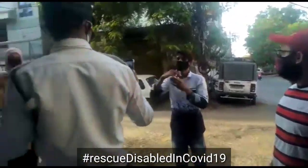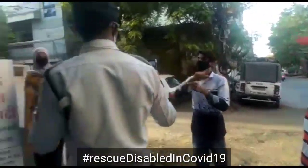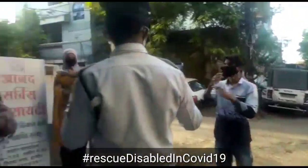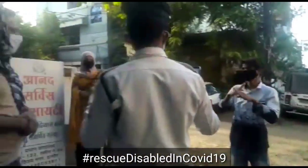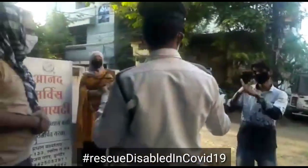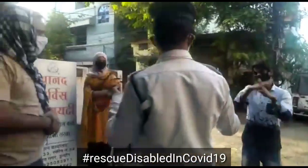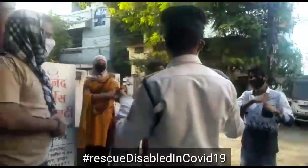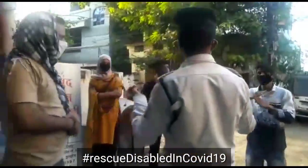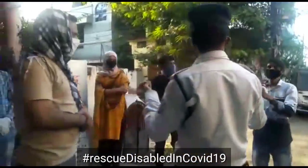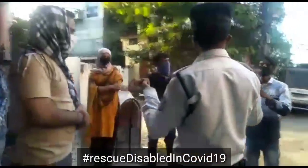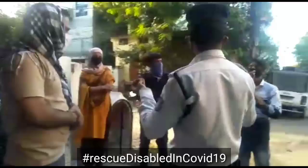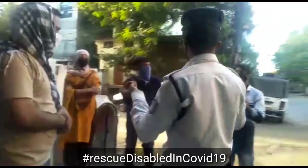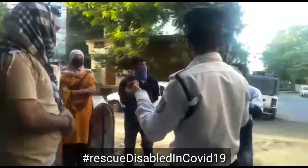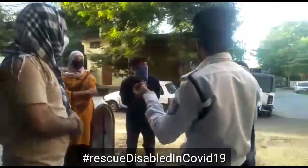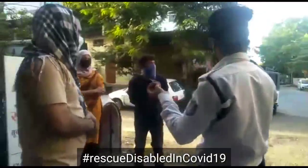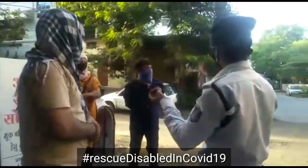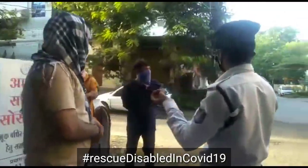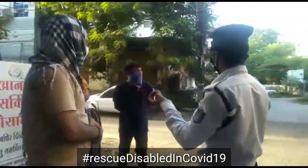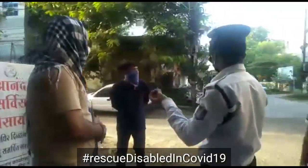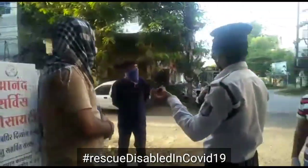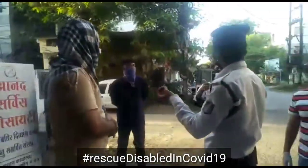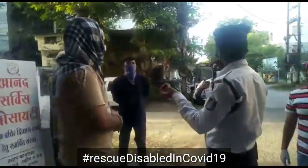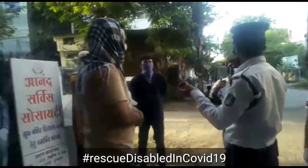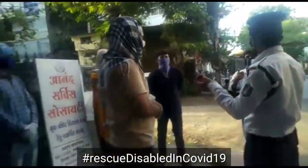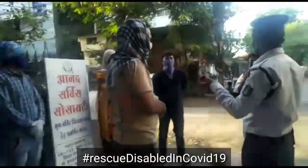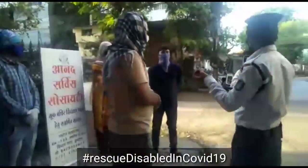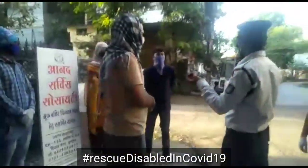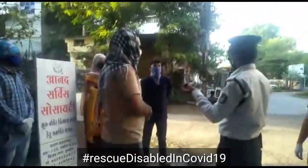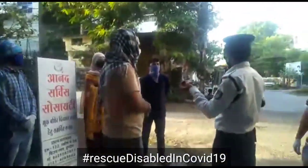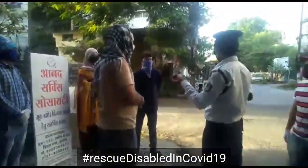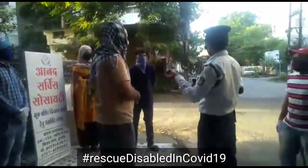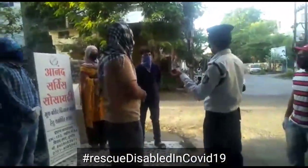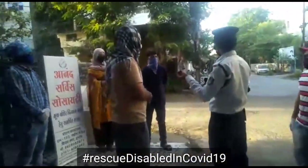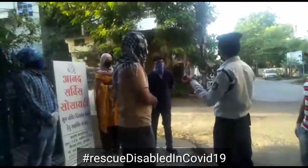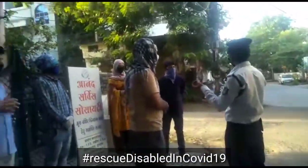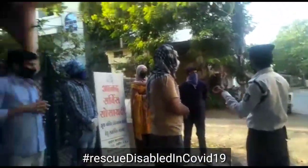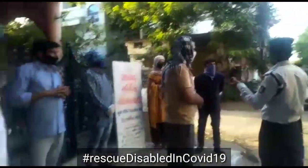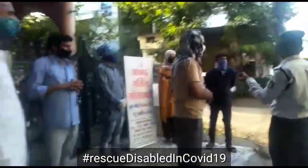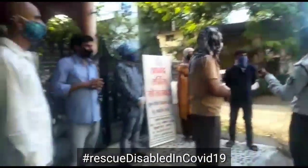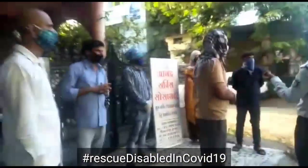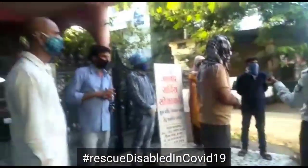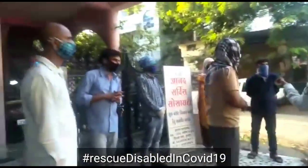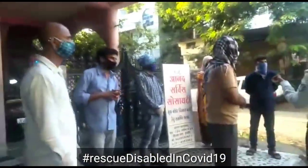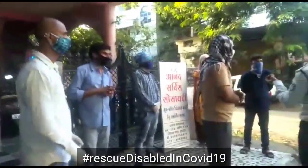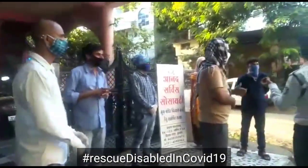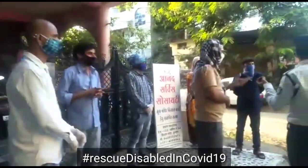क्या होने वाला है और आज इंदौर पुलिस ज्याने जी सभी कोसुमन जी को किसे बेचे को मेरा